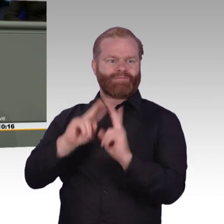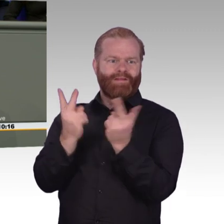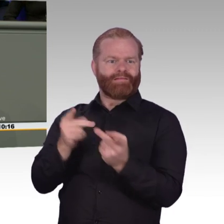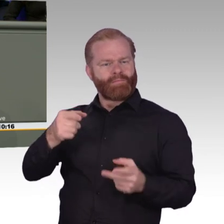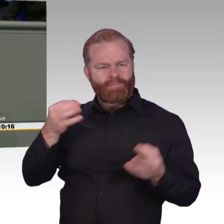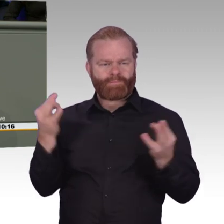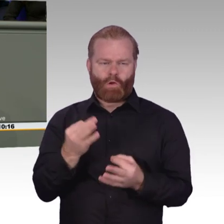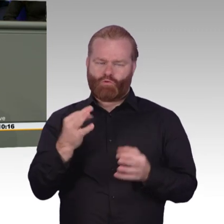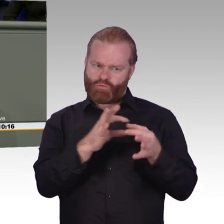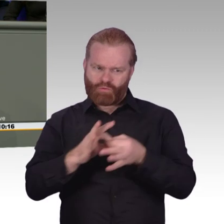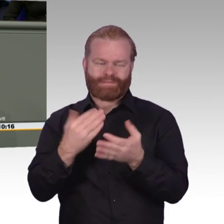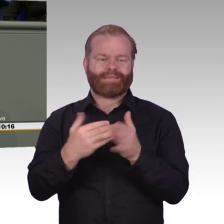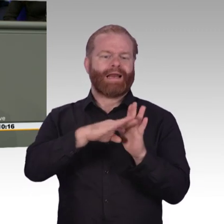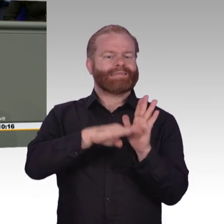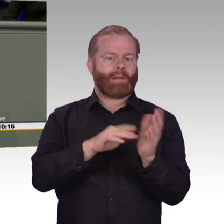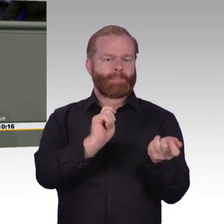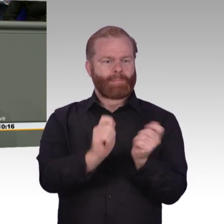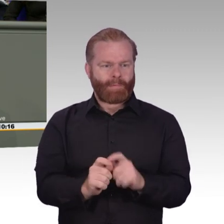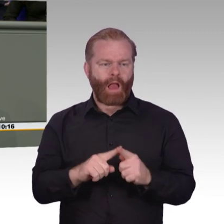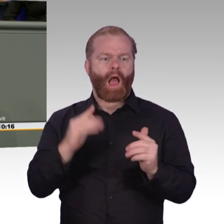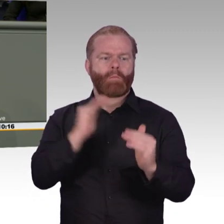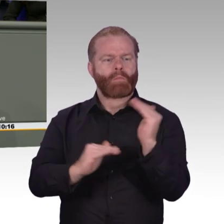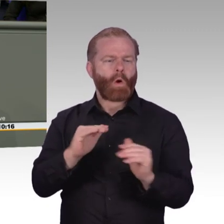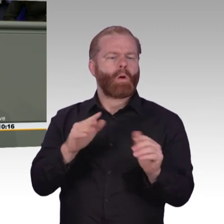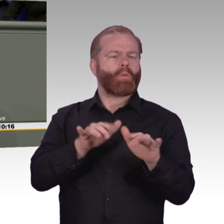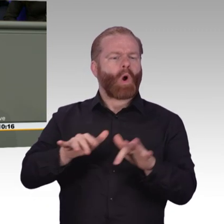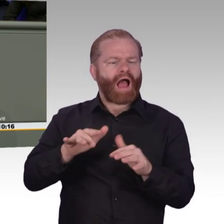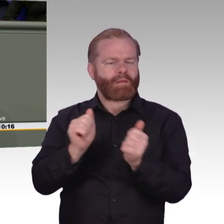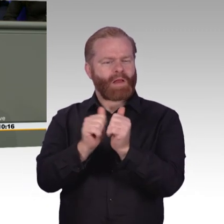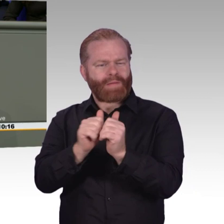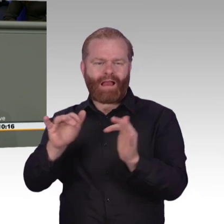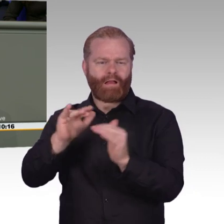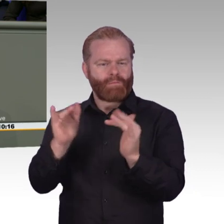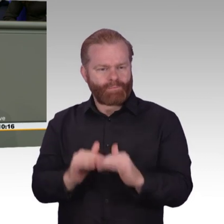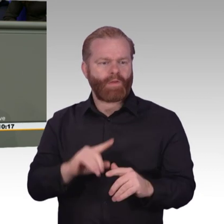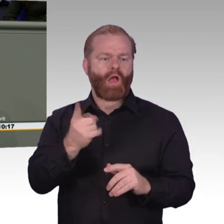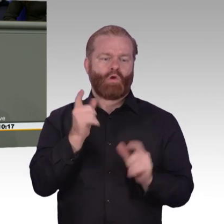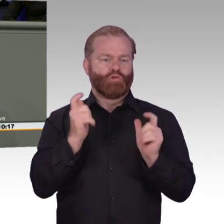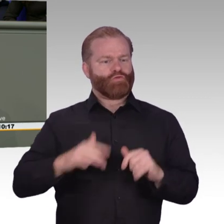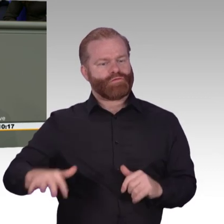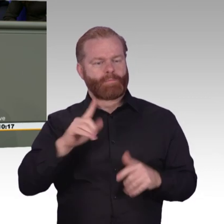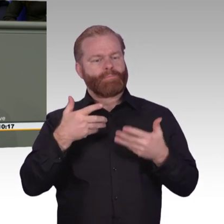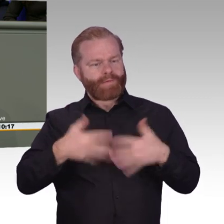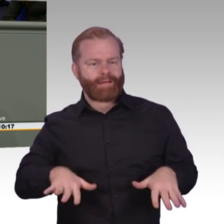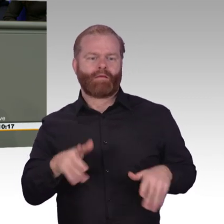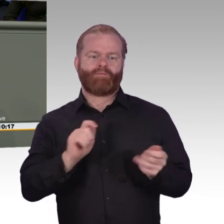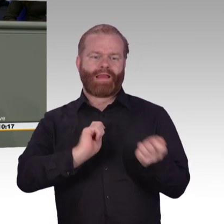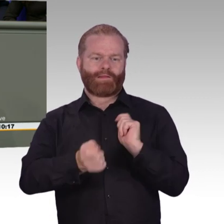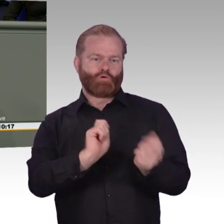bei der Schaffung von digitalen Netzen. Die digitalen Netze sind neben Wasser, Abwasser, Strom, Gas eine unverzichtbare